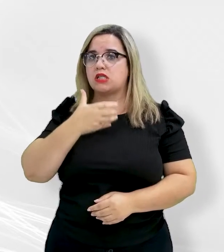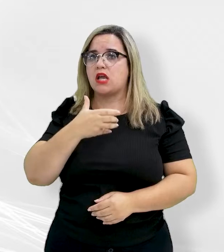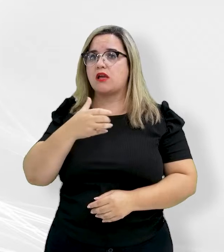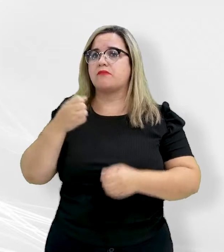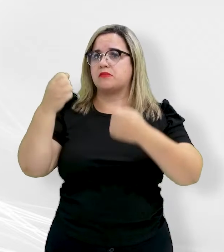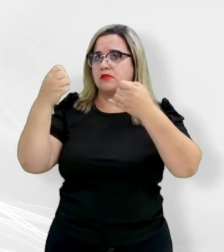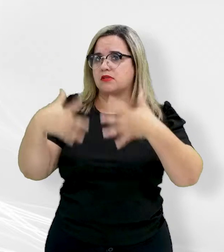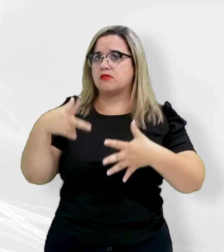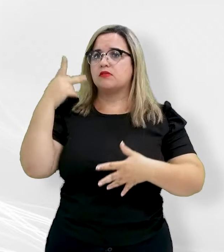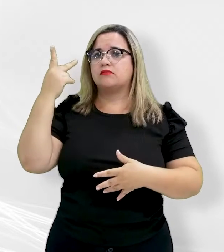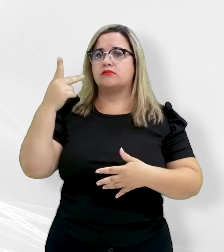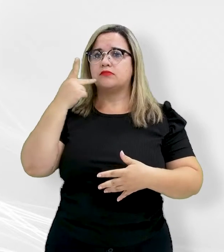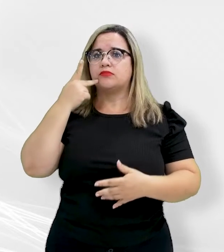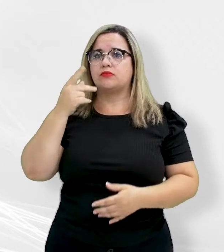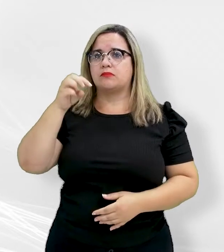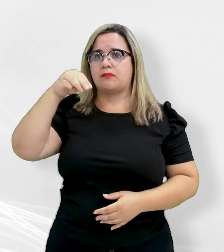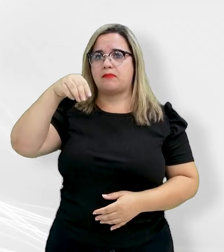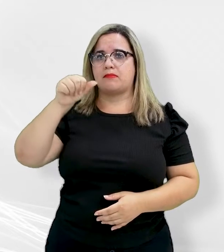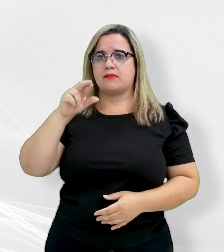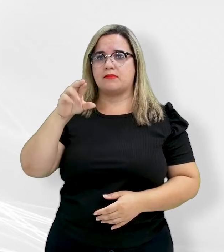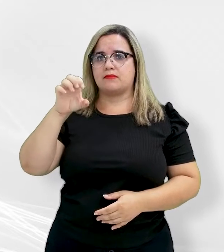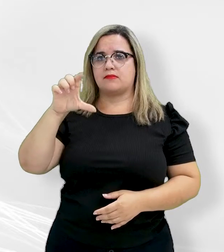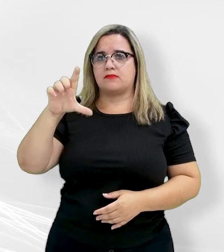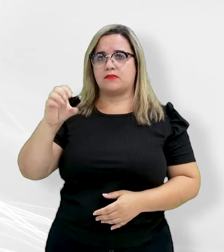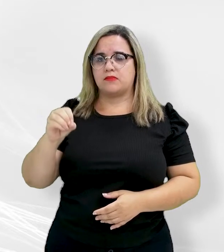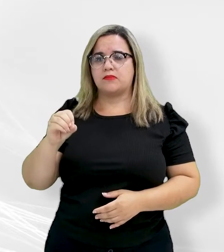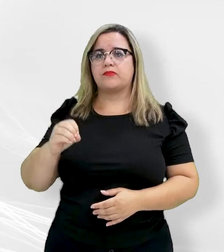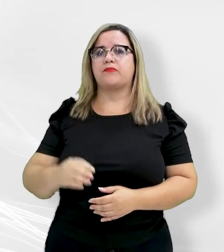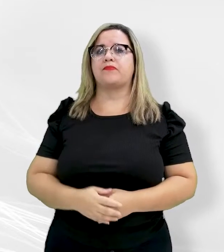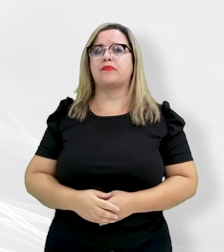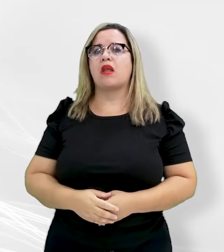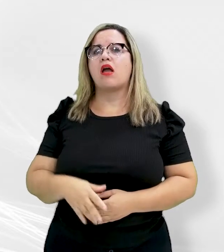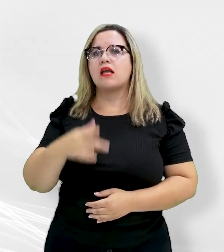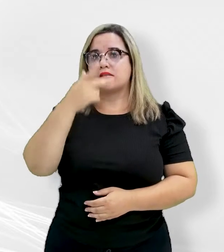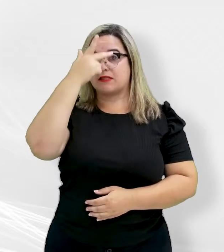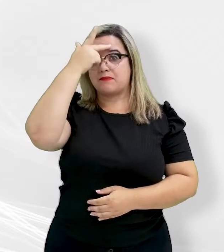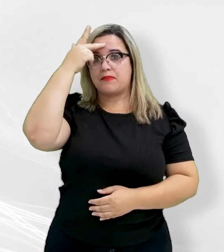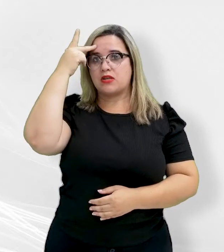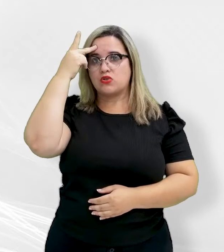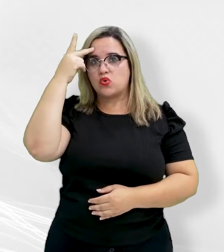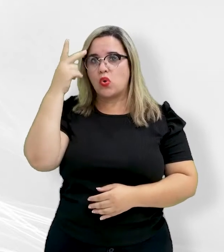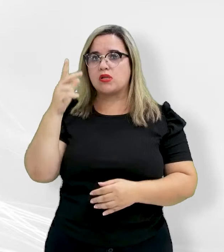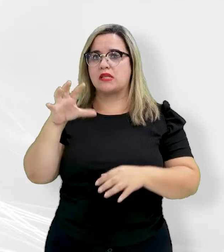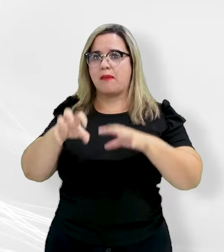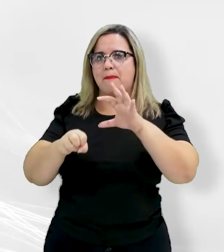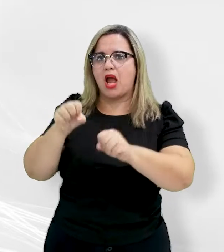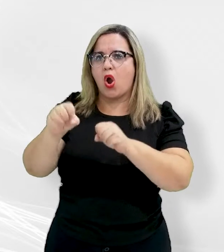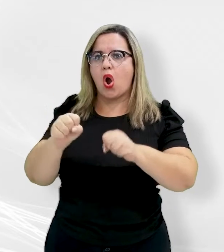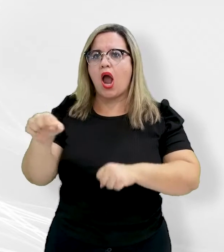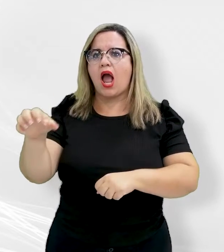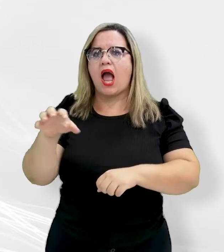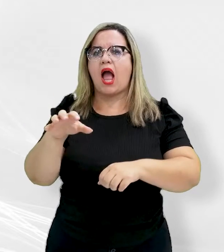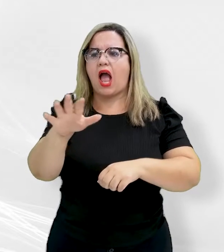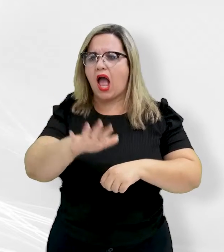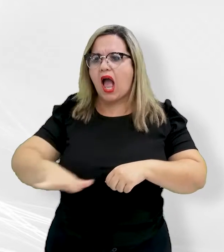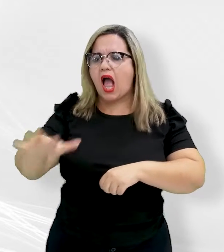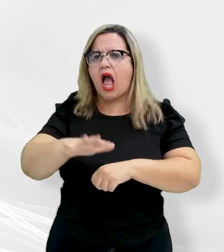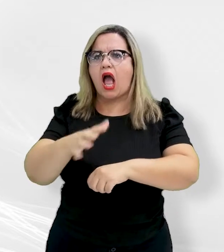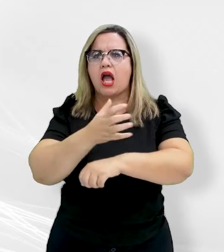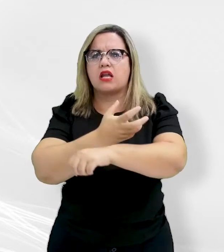Marcelo Linhares Ferreira. Com relação aos ocupantes de áreas verdes que não residiam no local, o promotor explicou que ficou